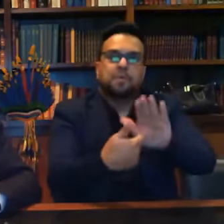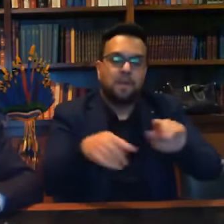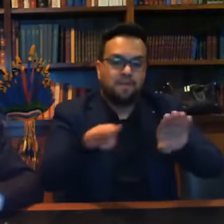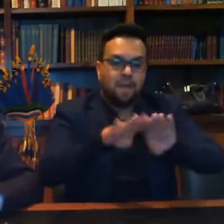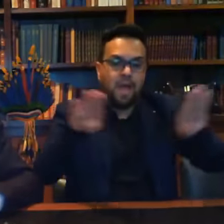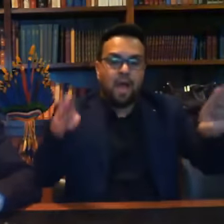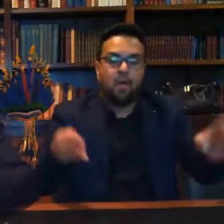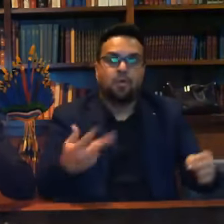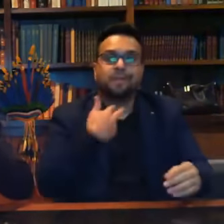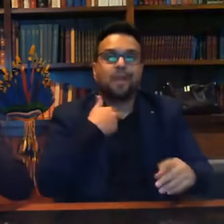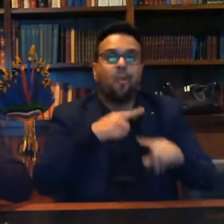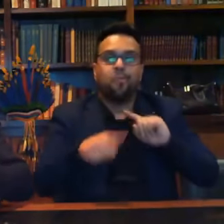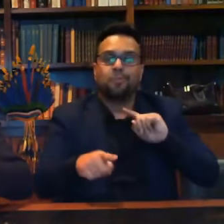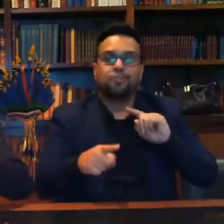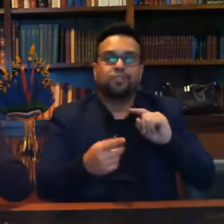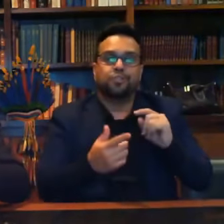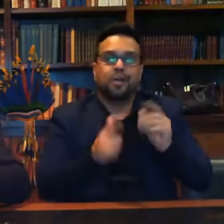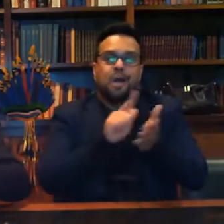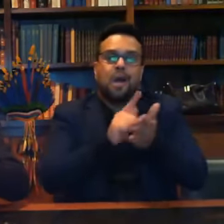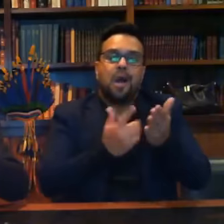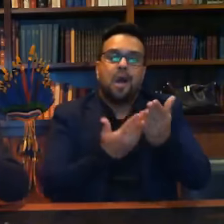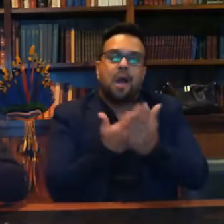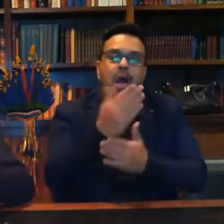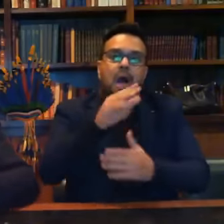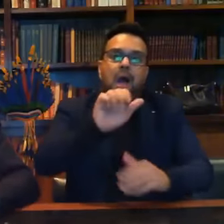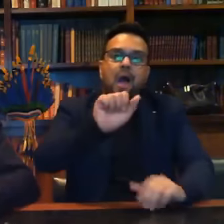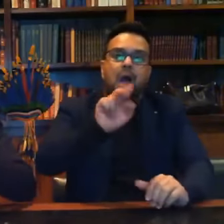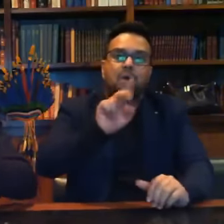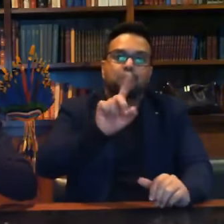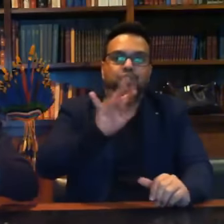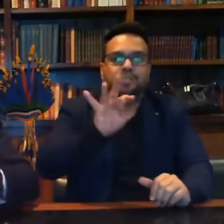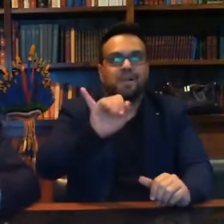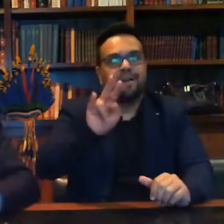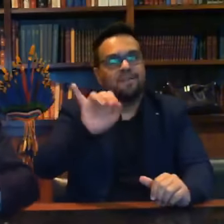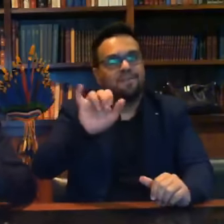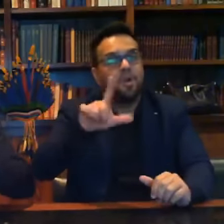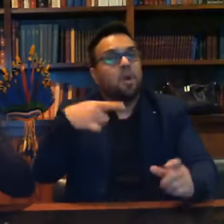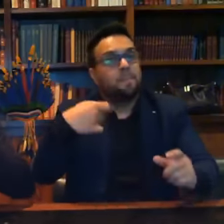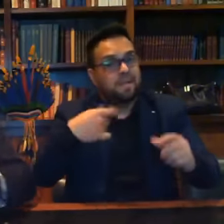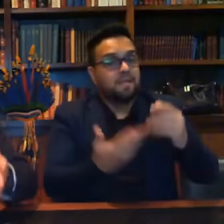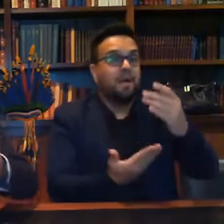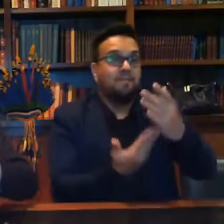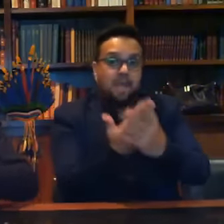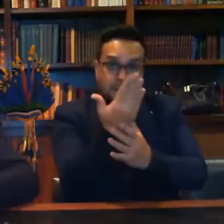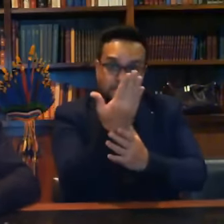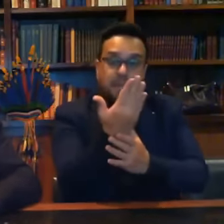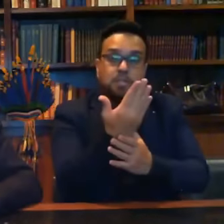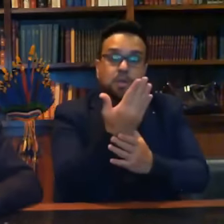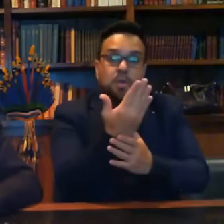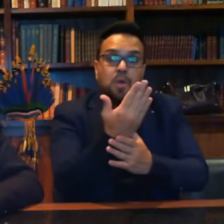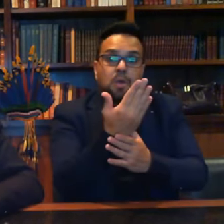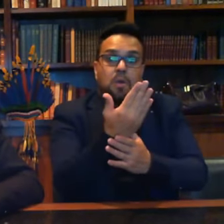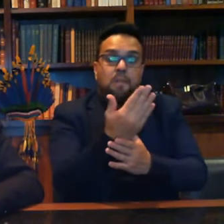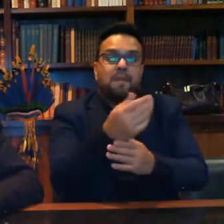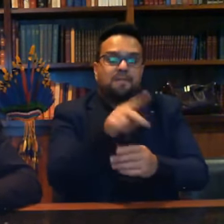auditáveis, precisavam do voto impresso para poder auditar e ter confiança nas eleições,